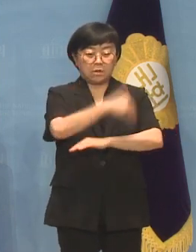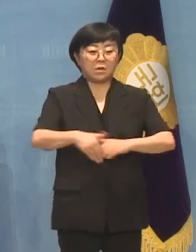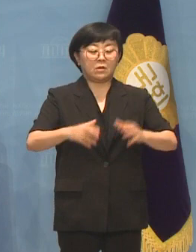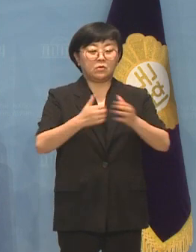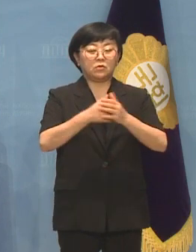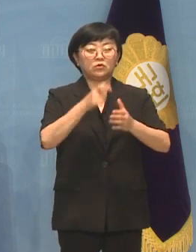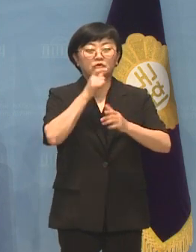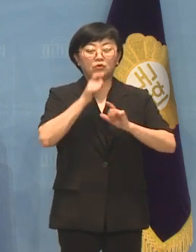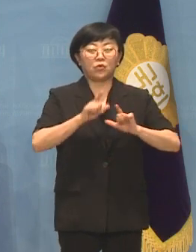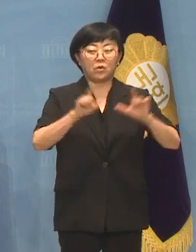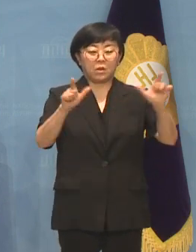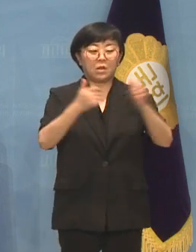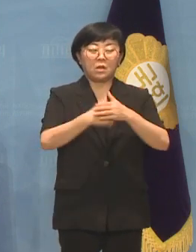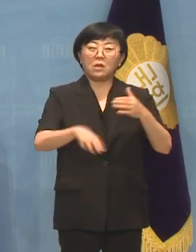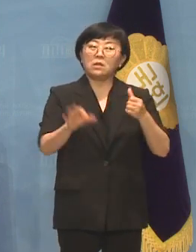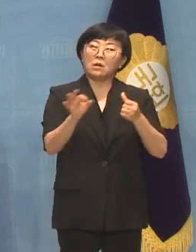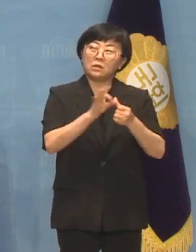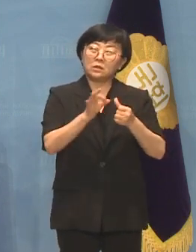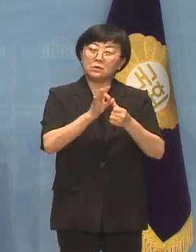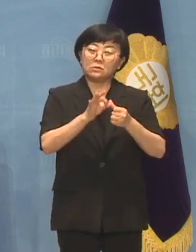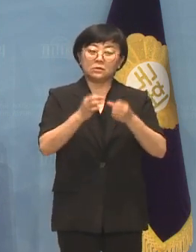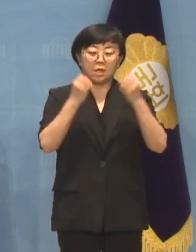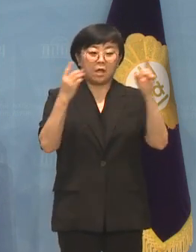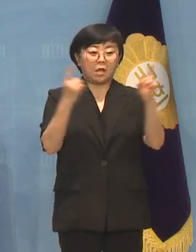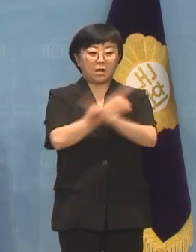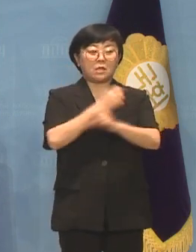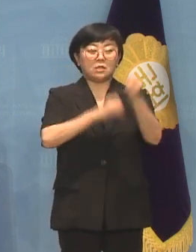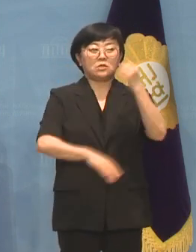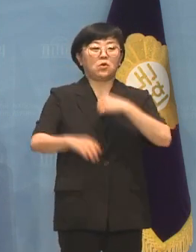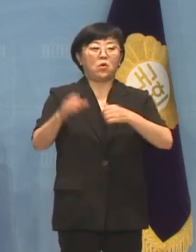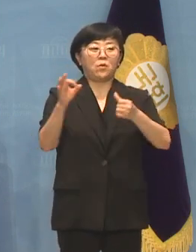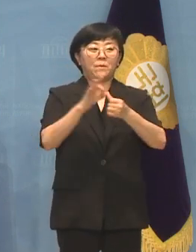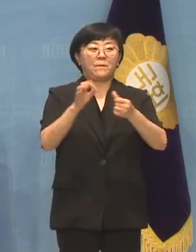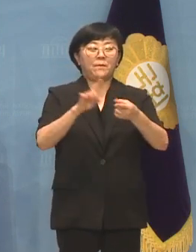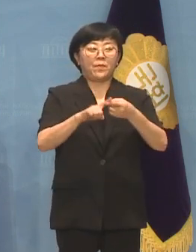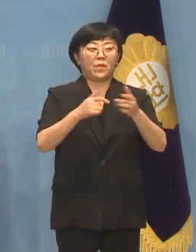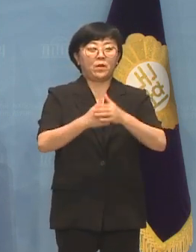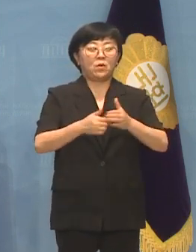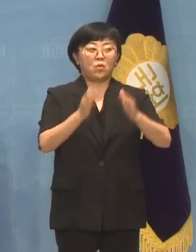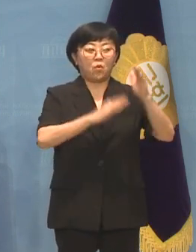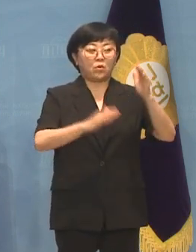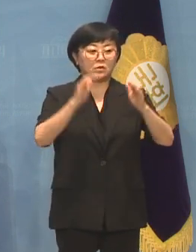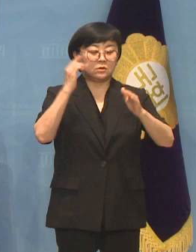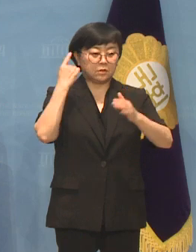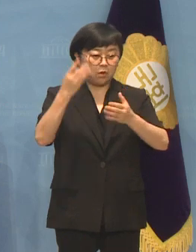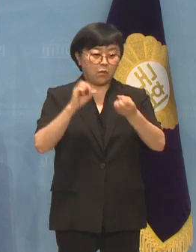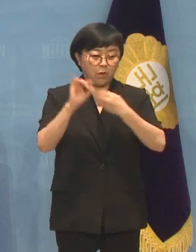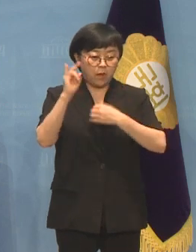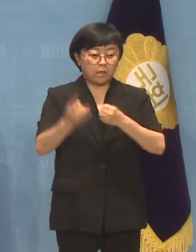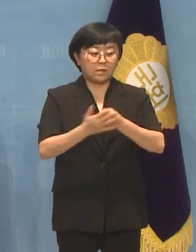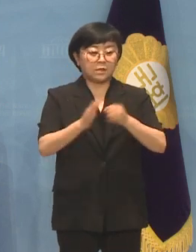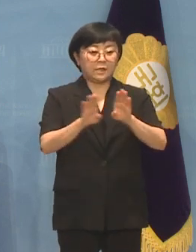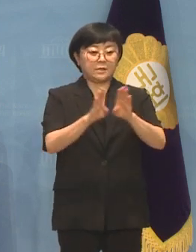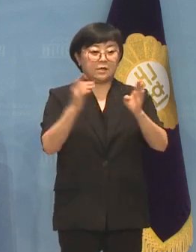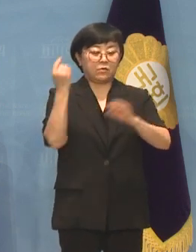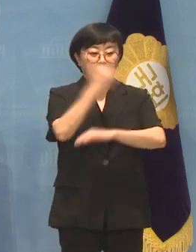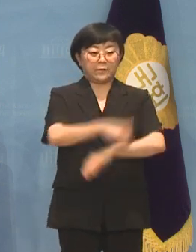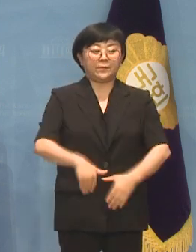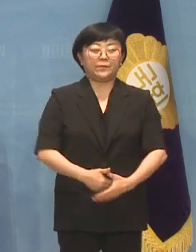연금계획특위에서 기초연금 발전방향에 관한 공청회를 개최할 예정입니다